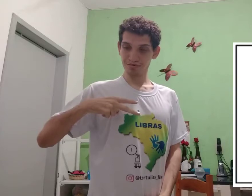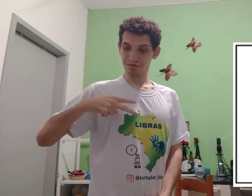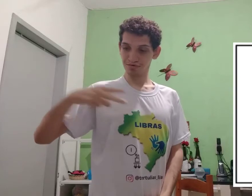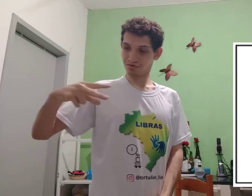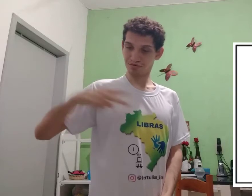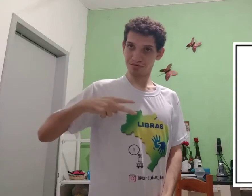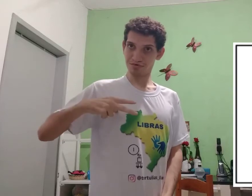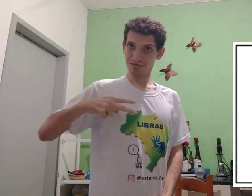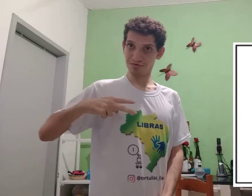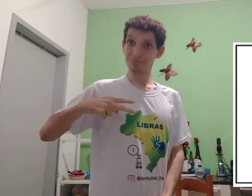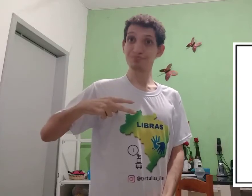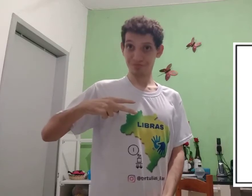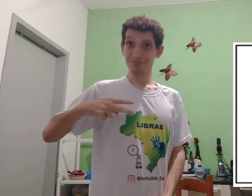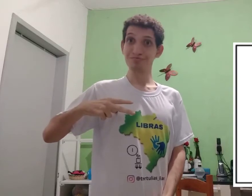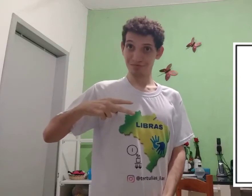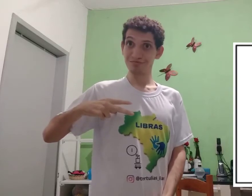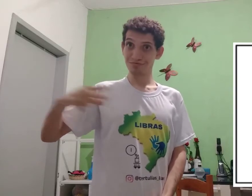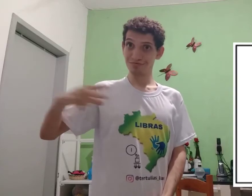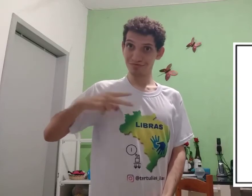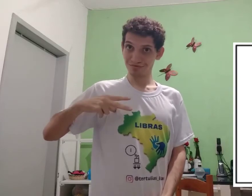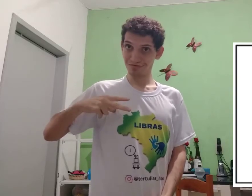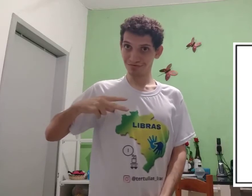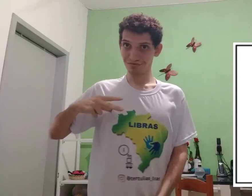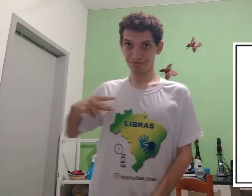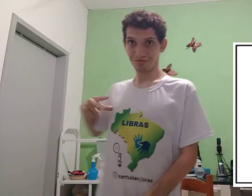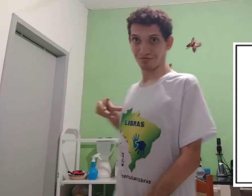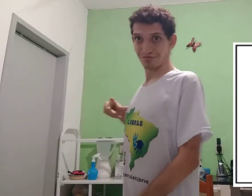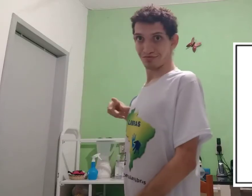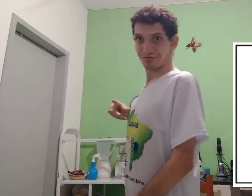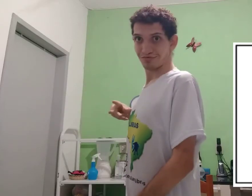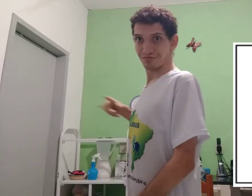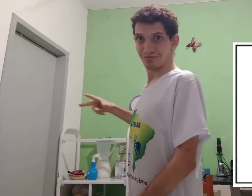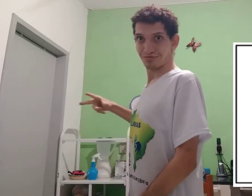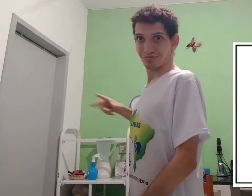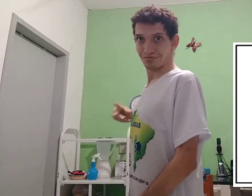tocando duas vezes, isso. Assim,